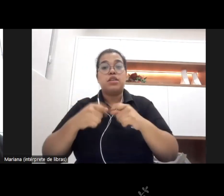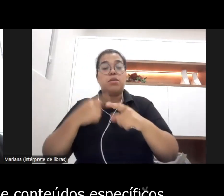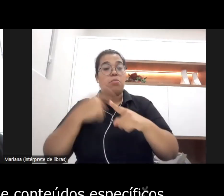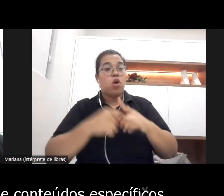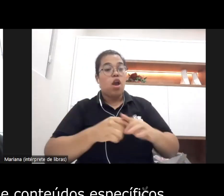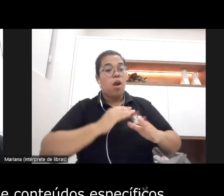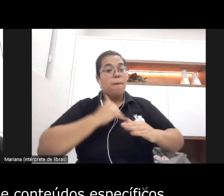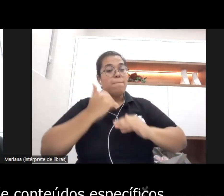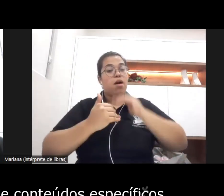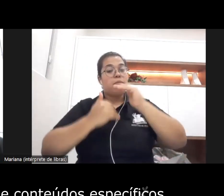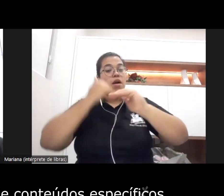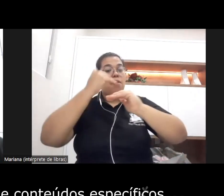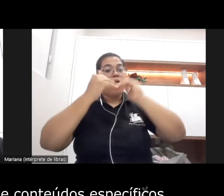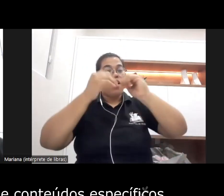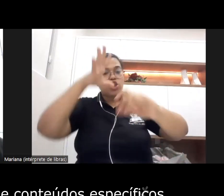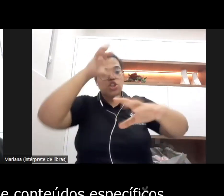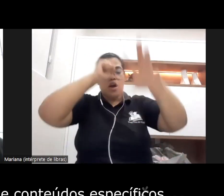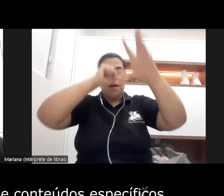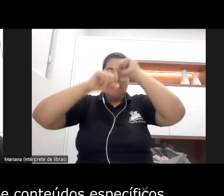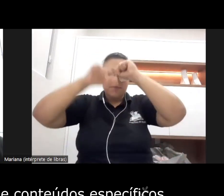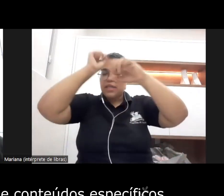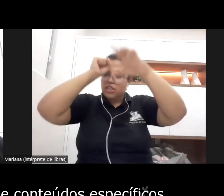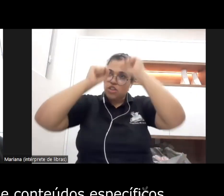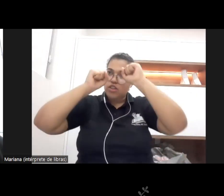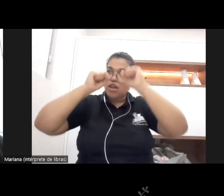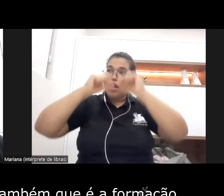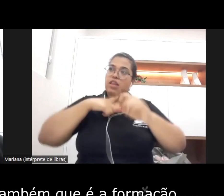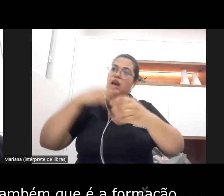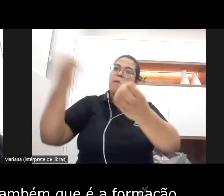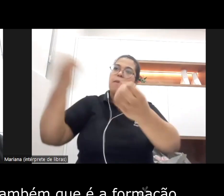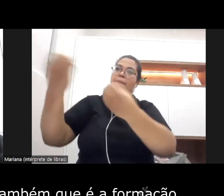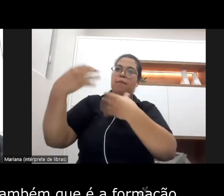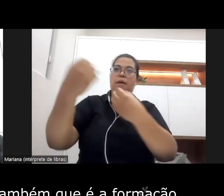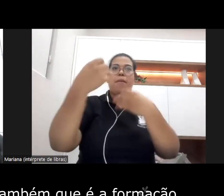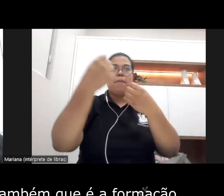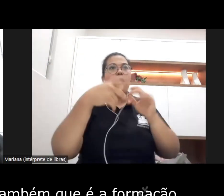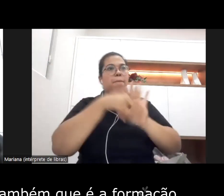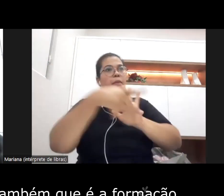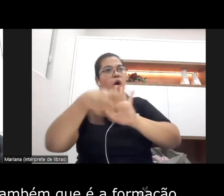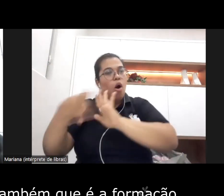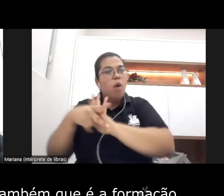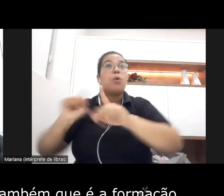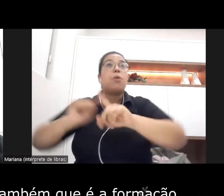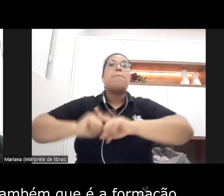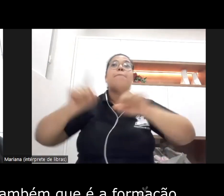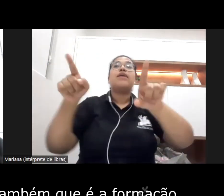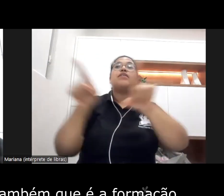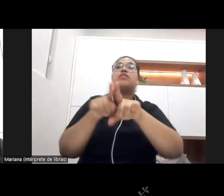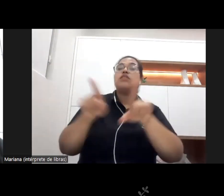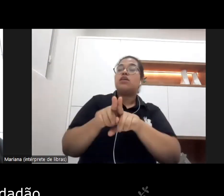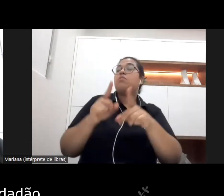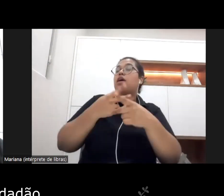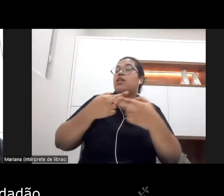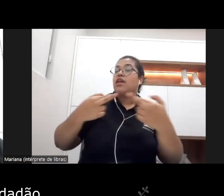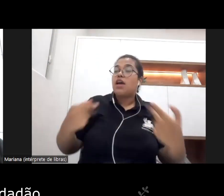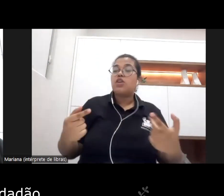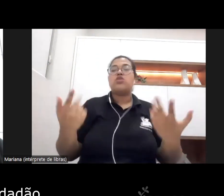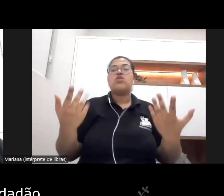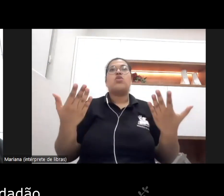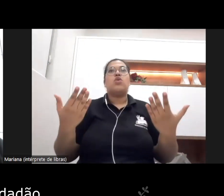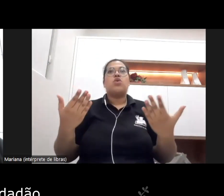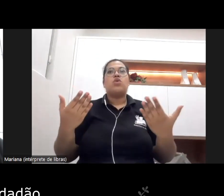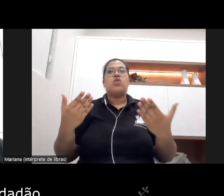né uma dimensão que é de conteúdos específicos mas com um elemento também que é a formação né do